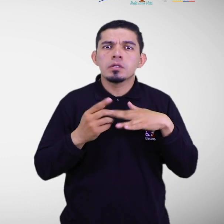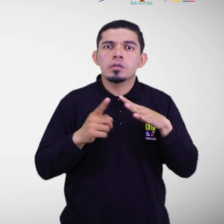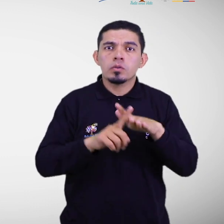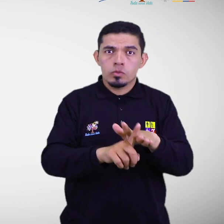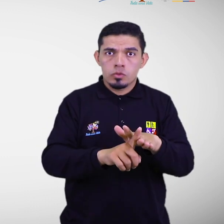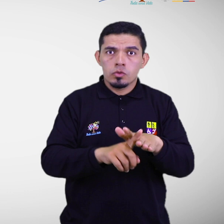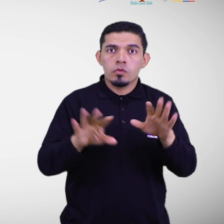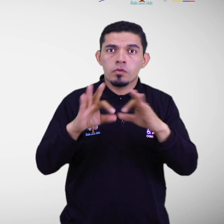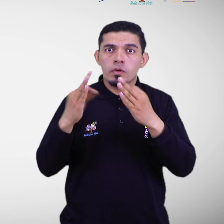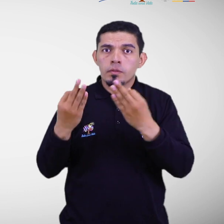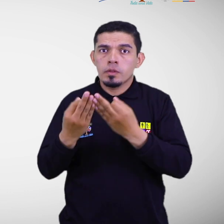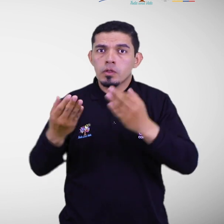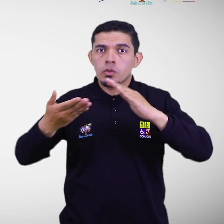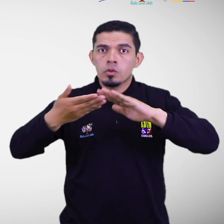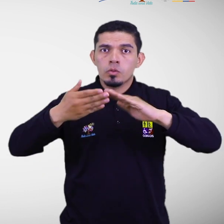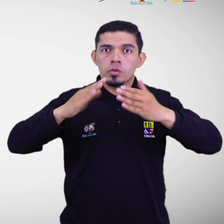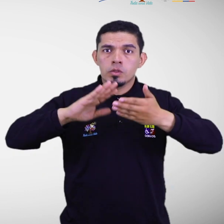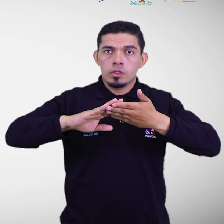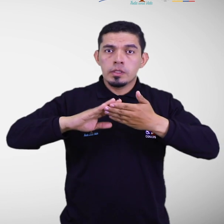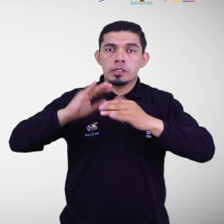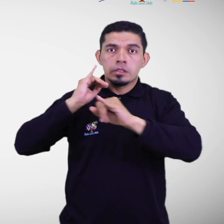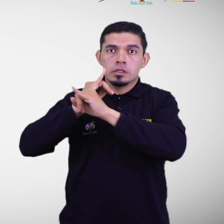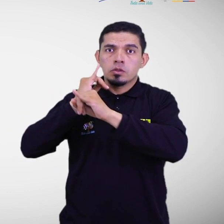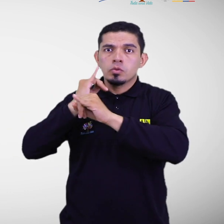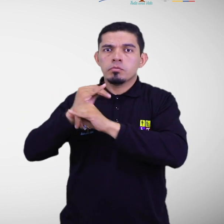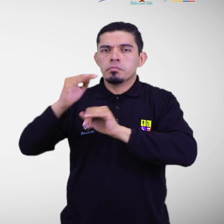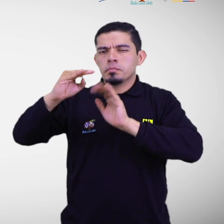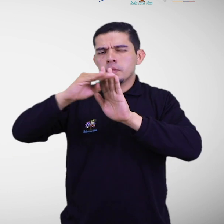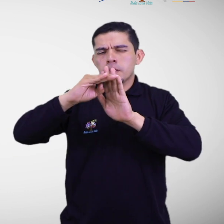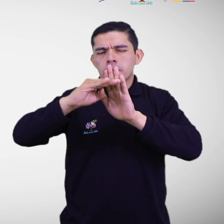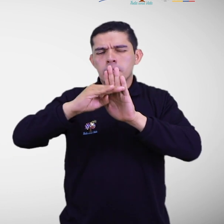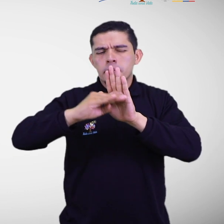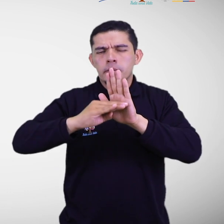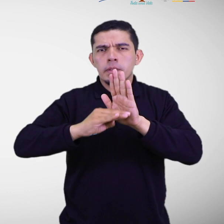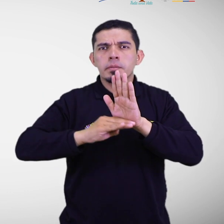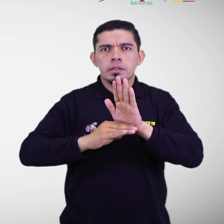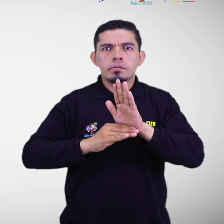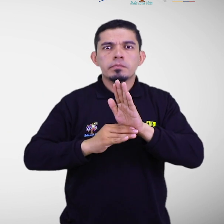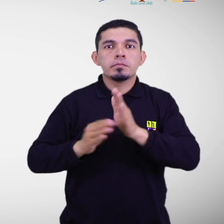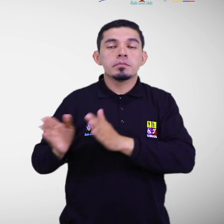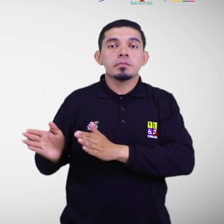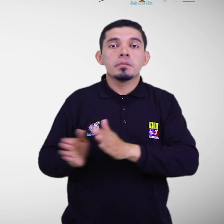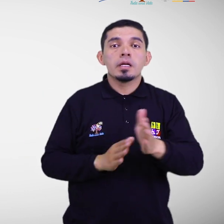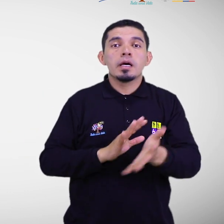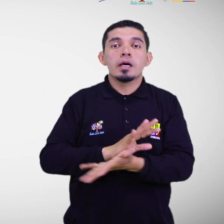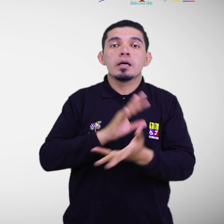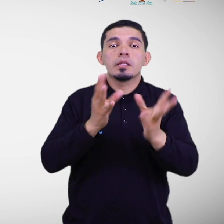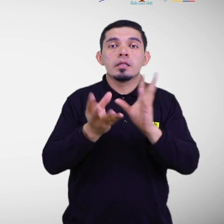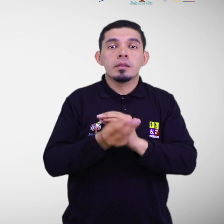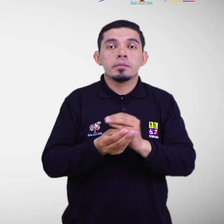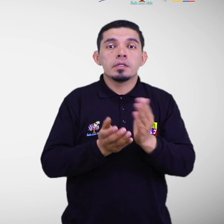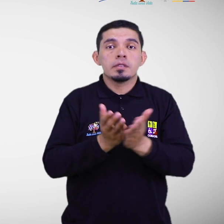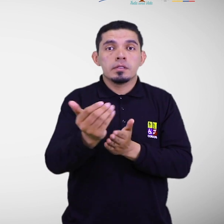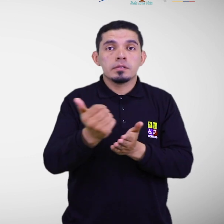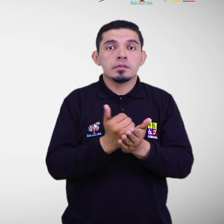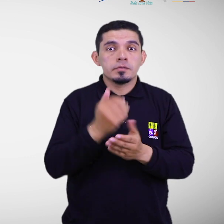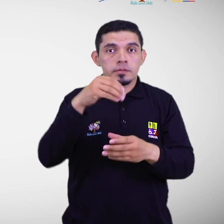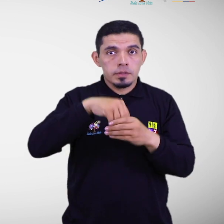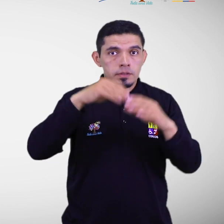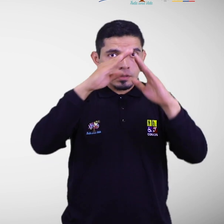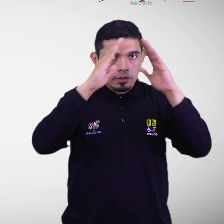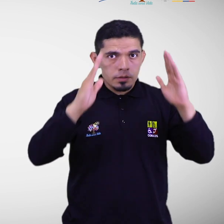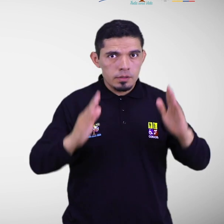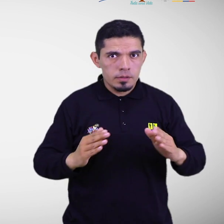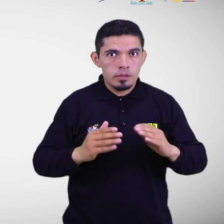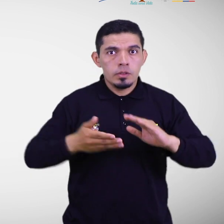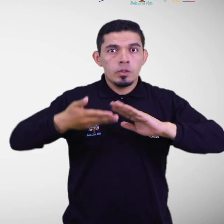institucionales deben proveer instrucciones que permitan organizar planes adaptados y accesibles dentro del hogar, la comunidad y